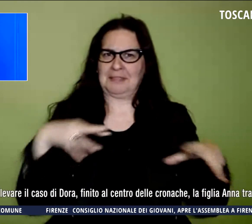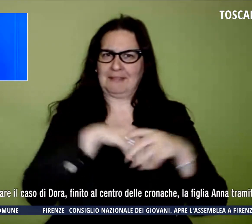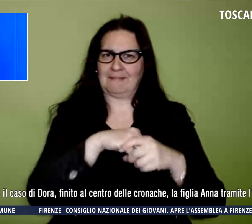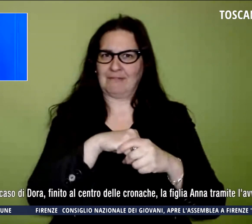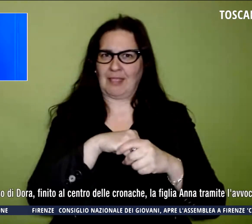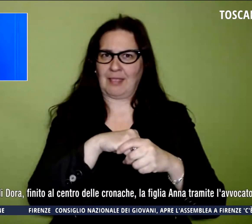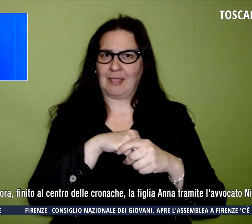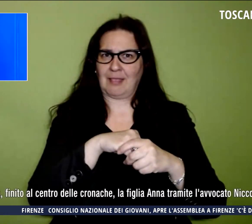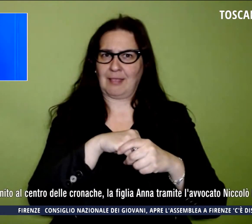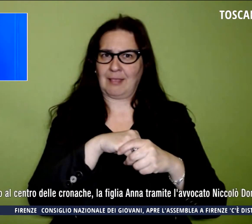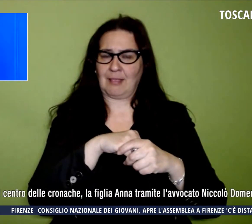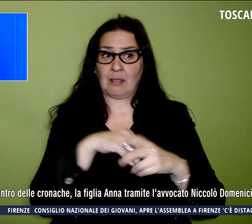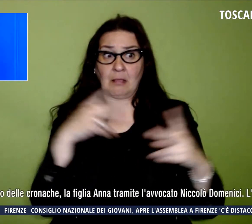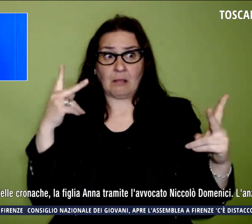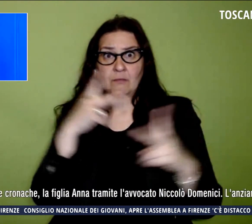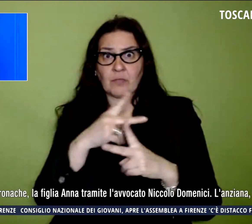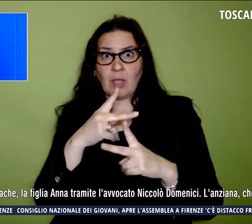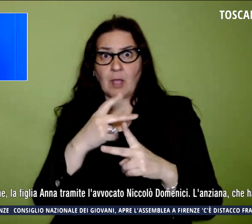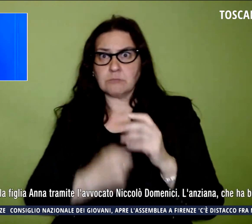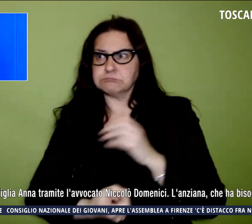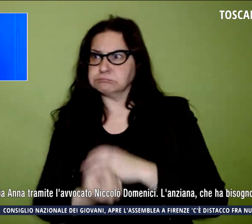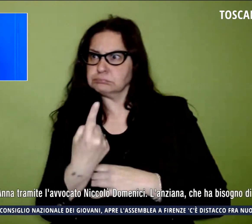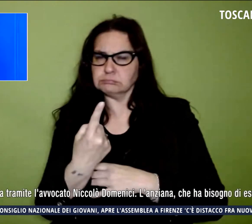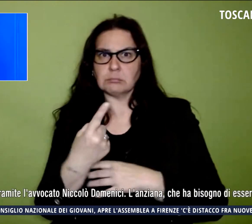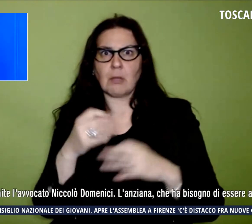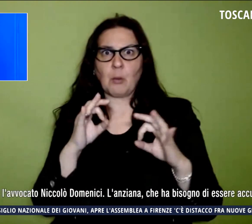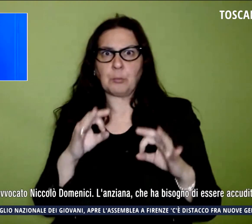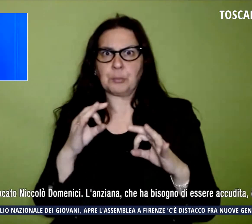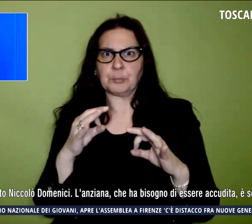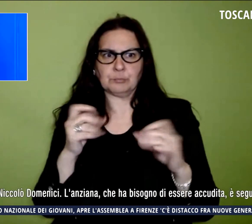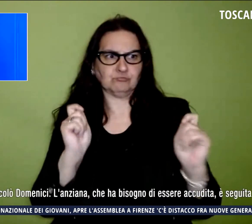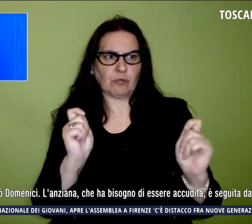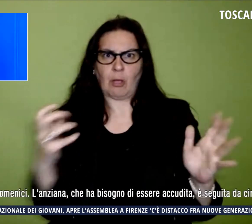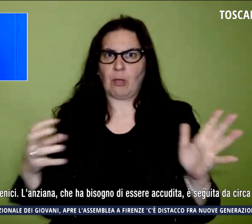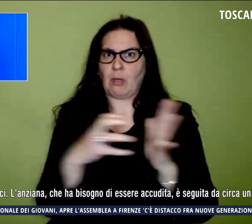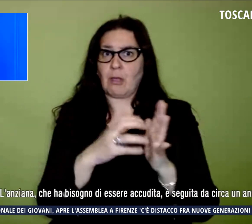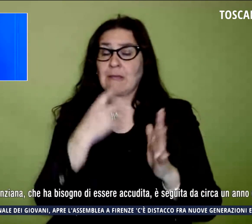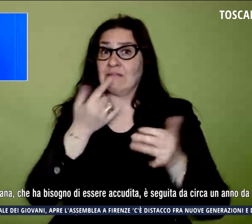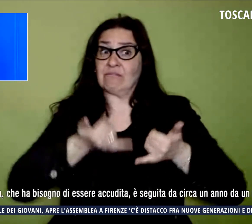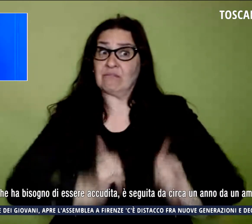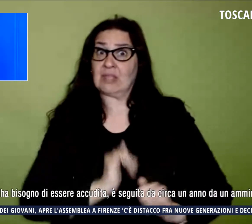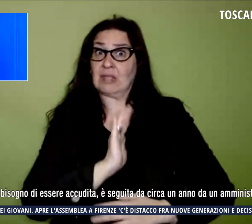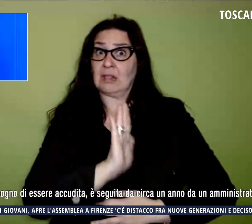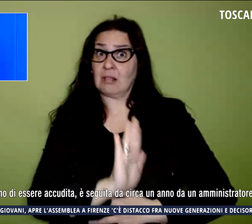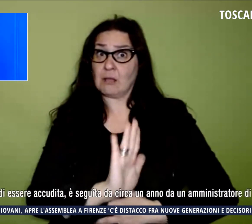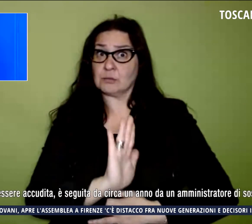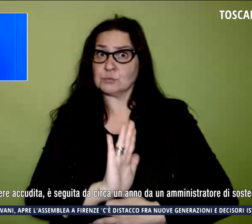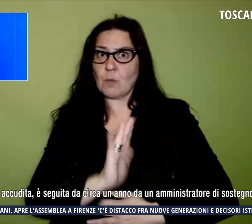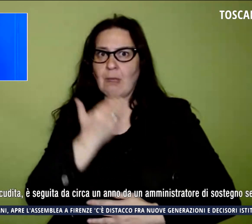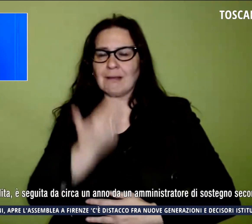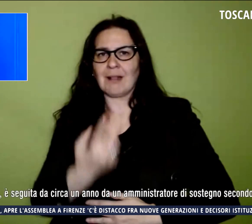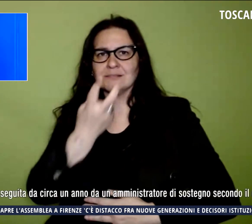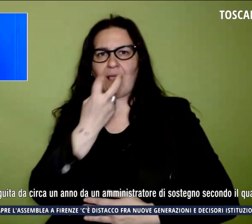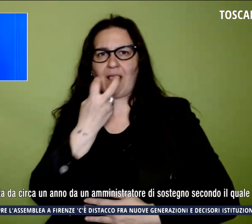A sollevare il caso di Dora, finito al centro delle cronache, la figlia Anna, tramite l'avvocato Niccolò